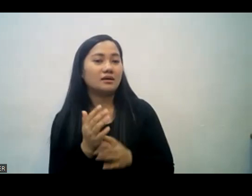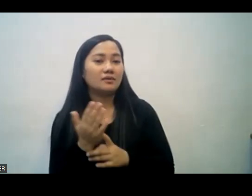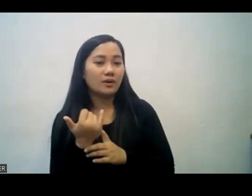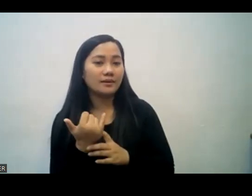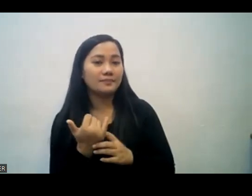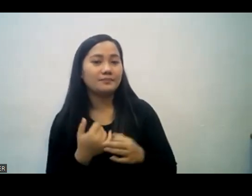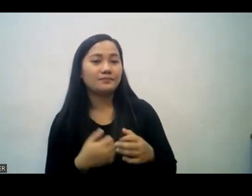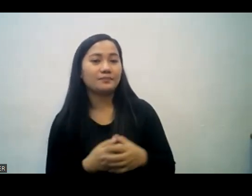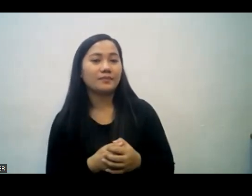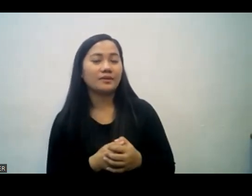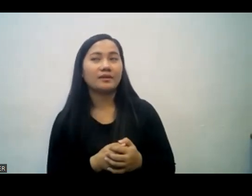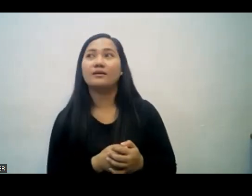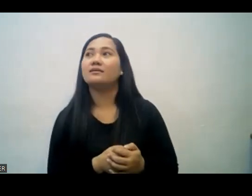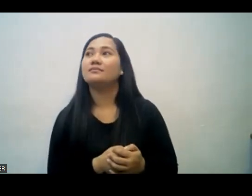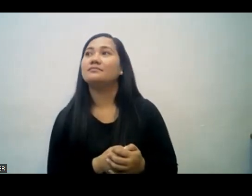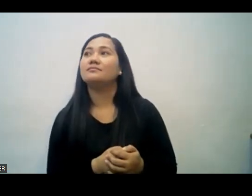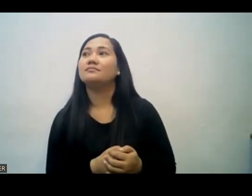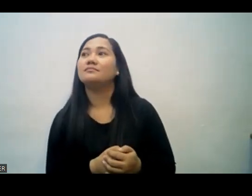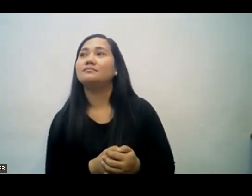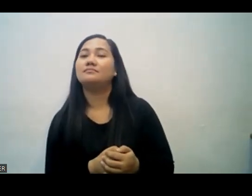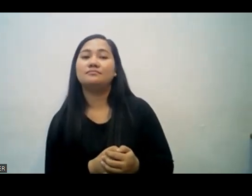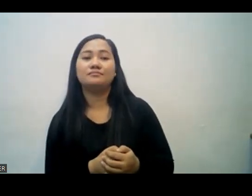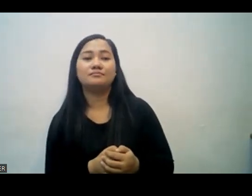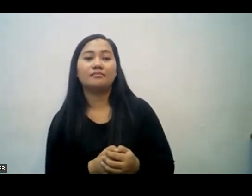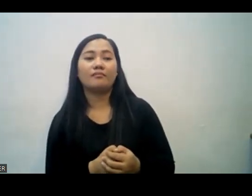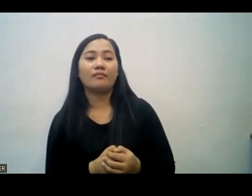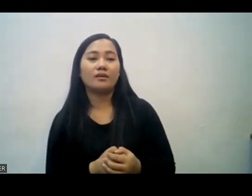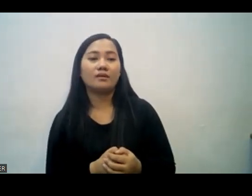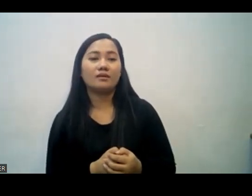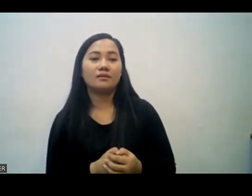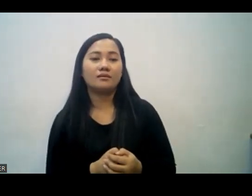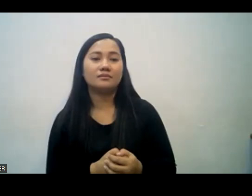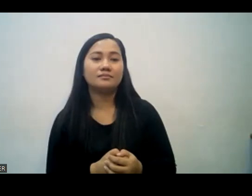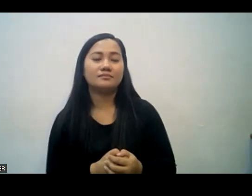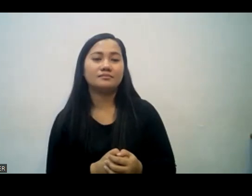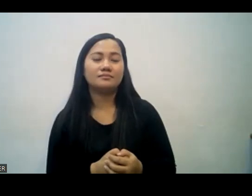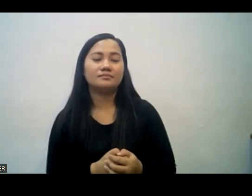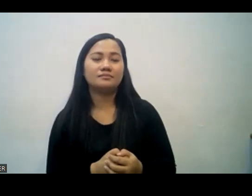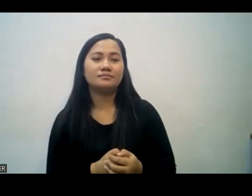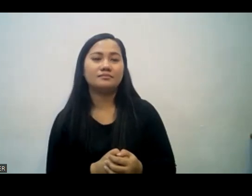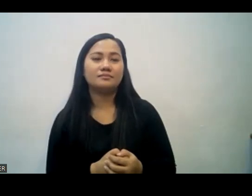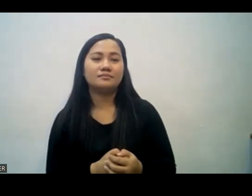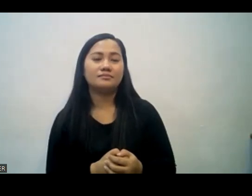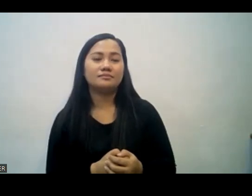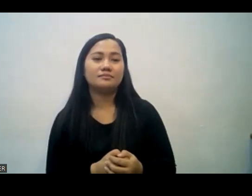siya po ay 8 years old siya anak po ni Saul at the time David was only 30 years